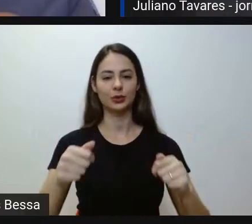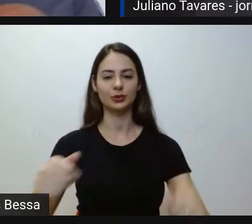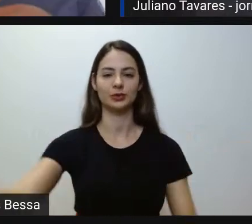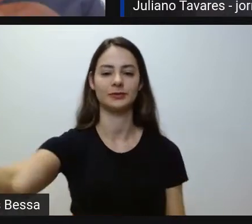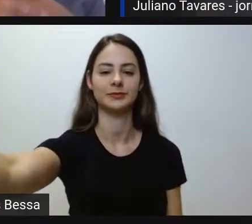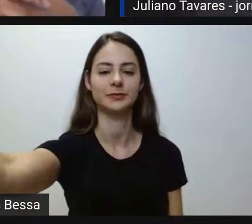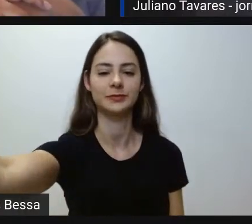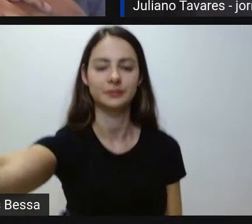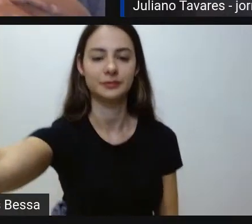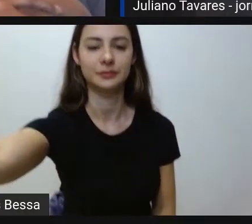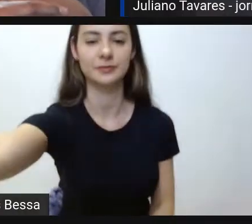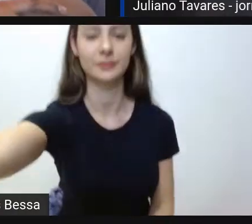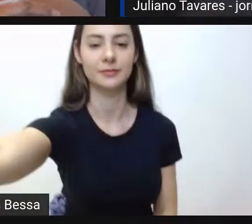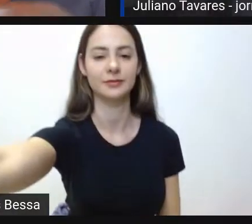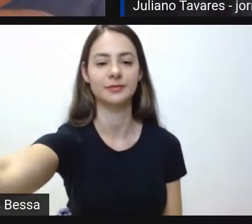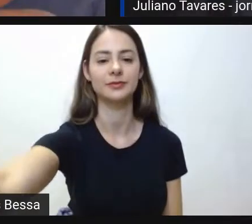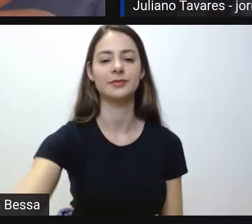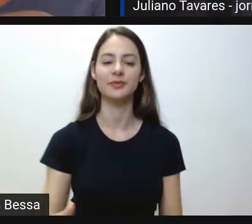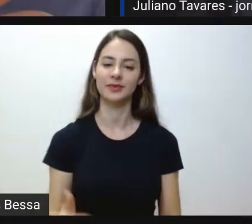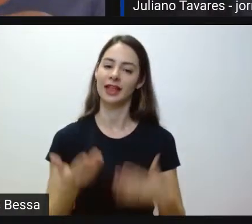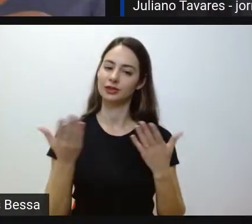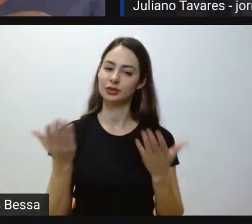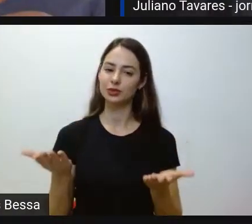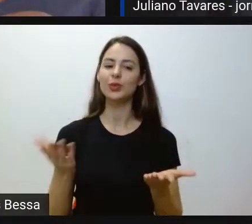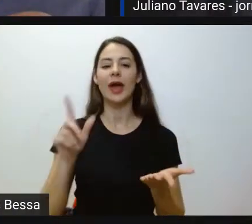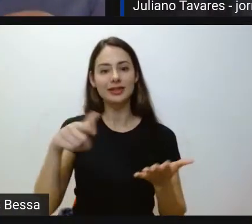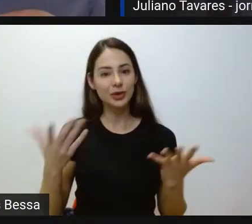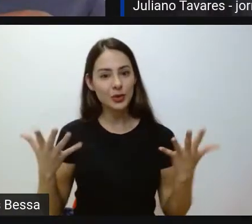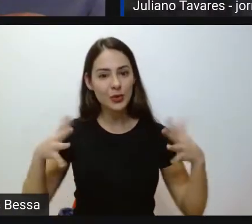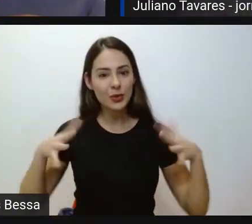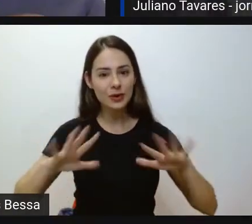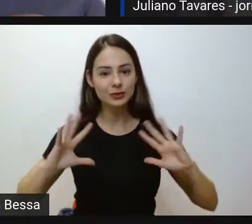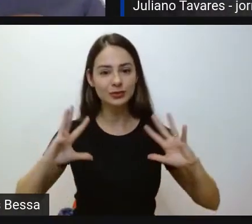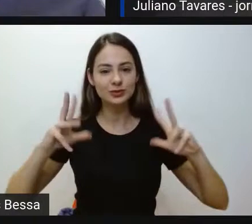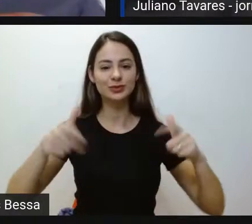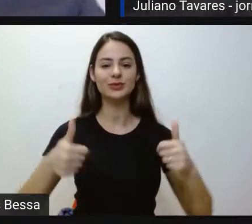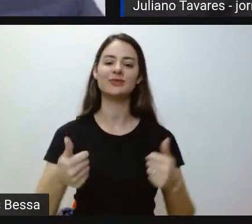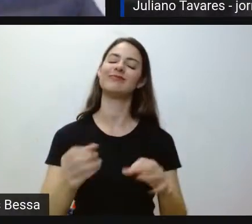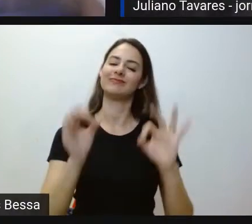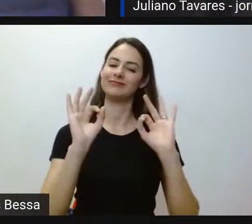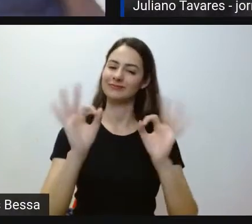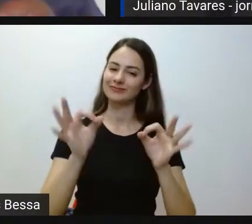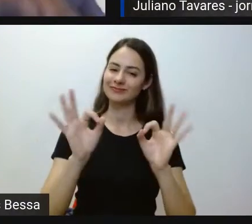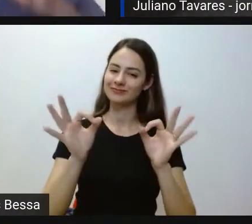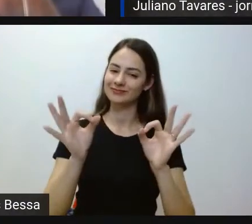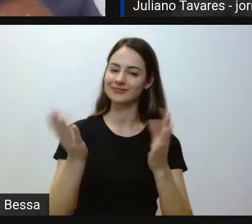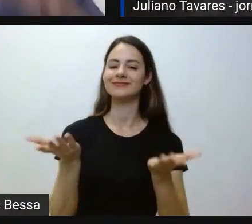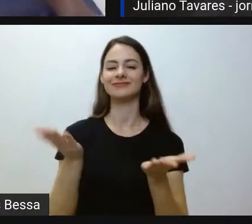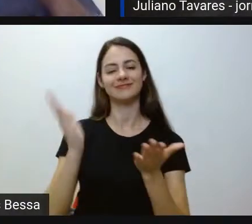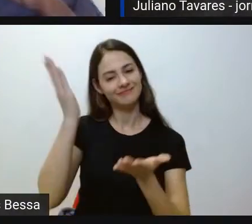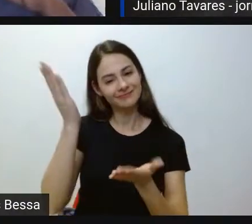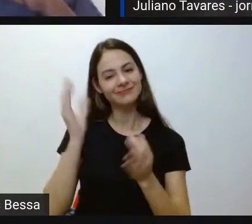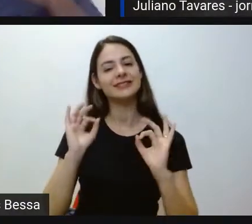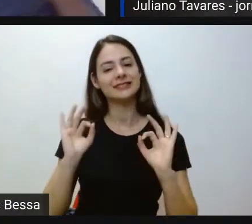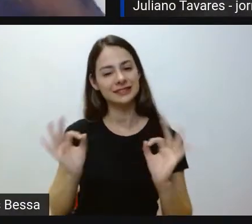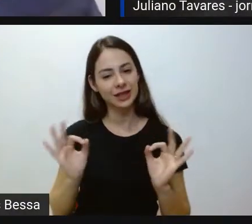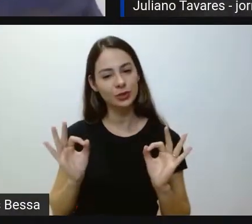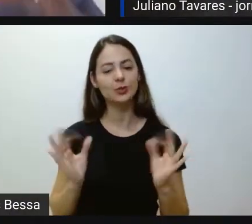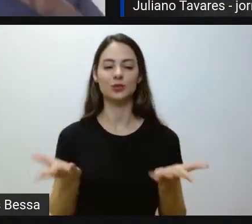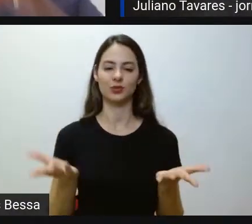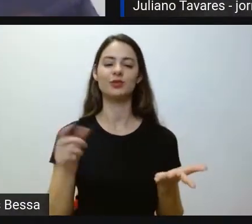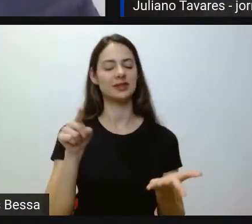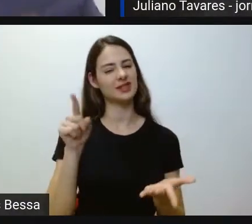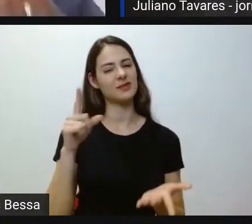estudantes. É isso. Ou seja, é para incluir todo mundo, é para incluir todo mundo, é para abraçar todo mundo. Exatamente. Isso é